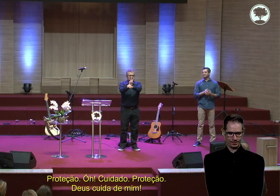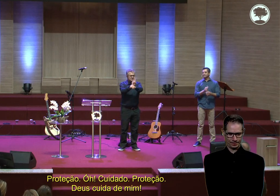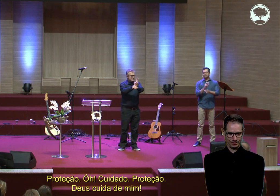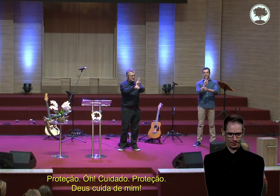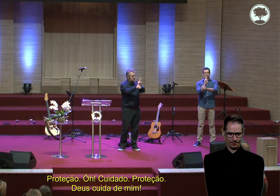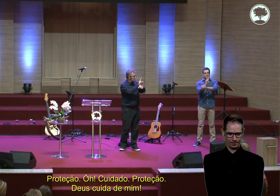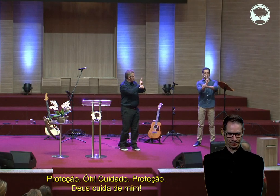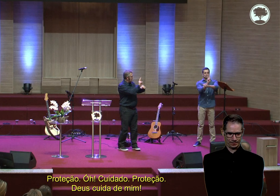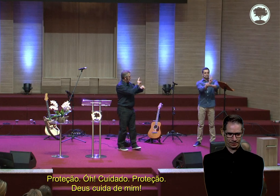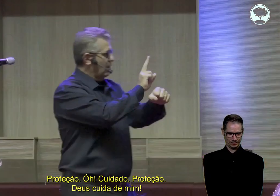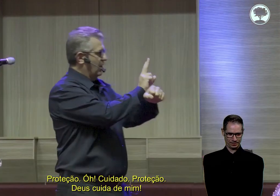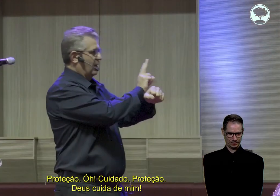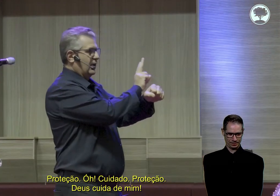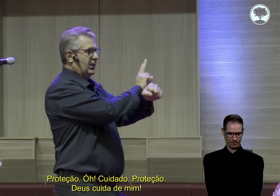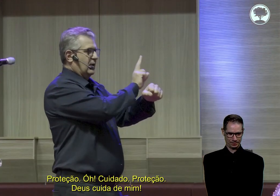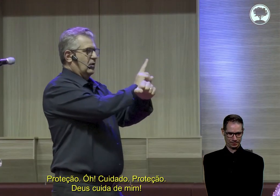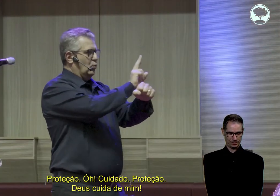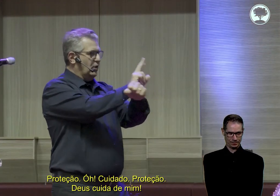Proteção.